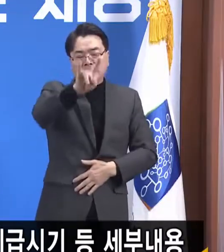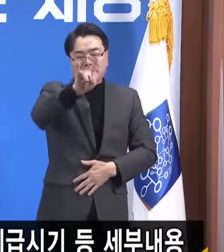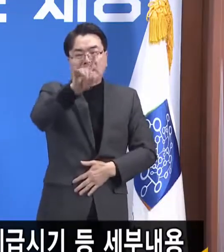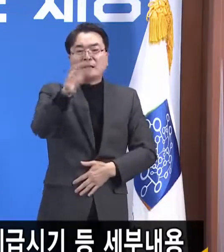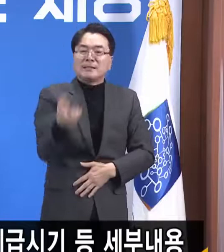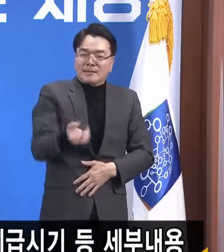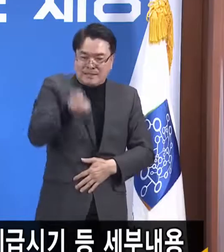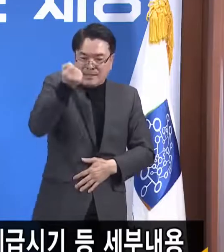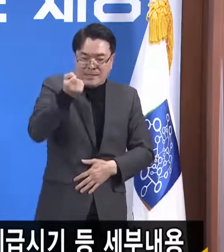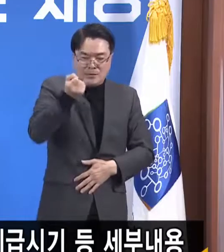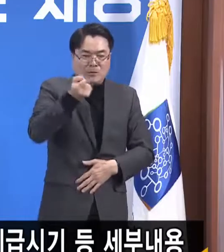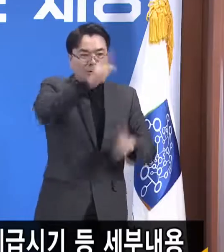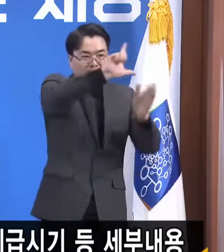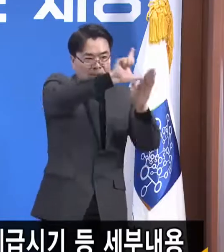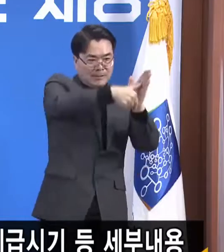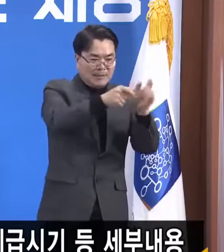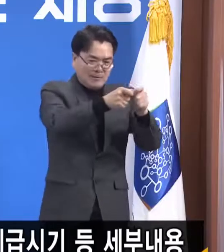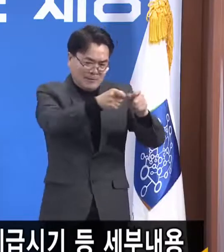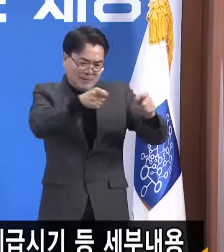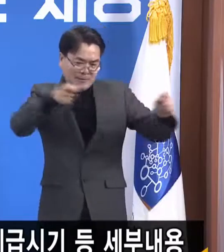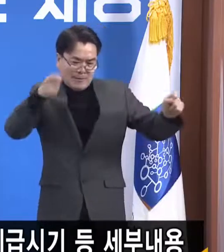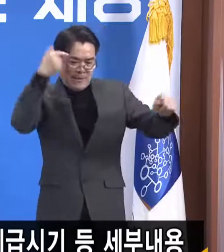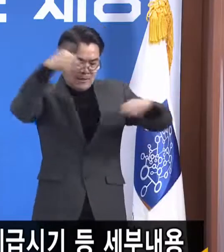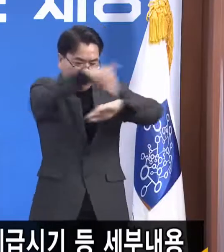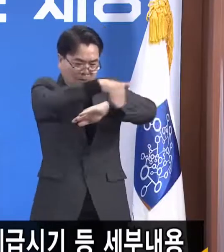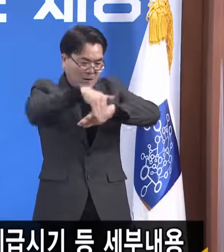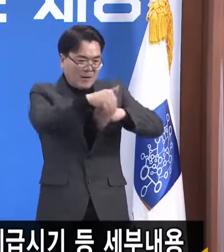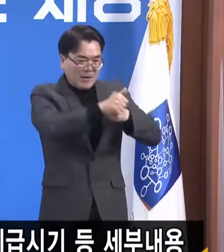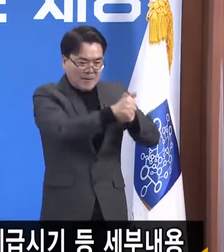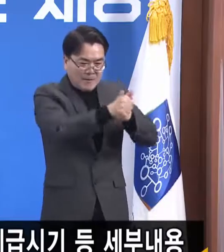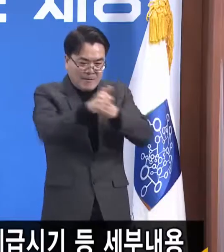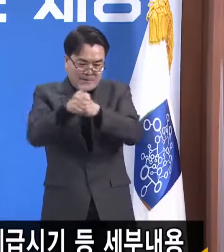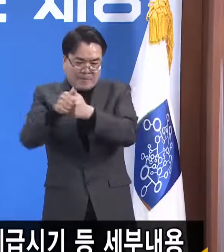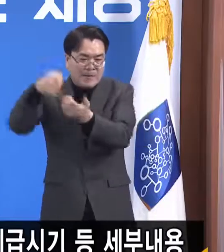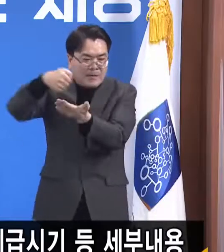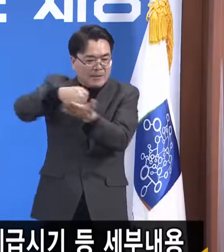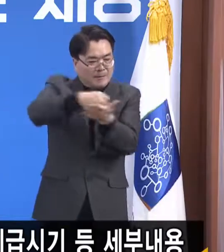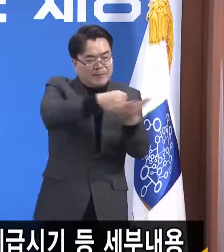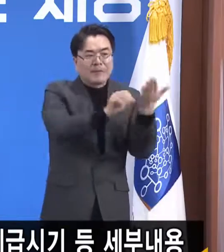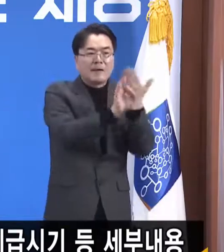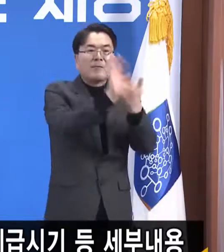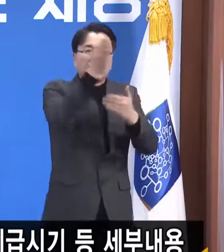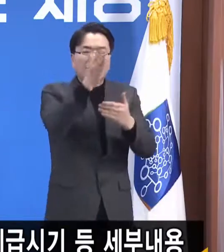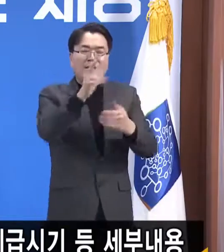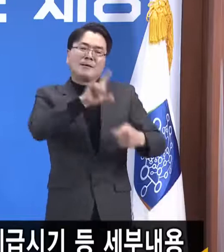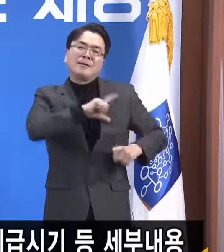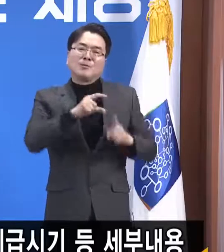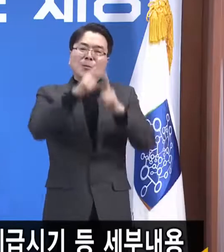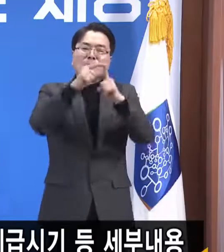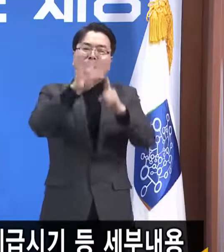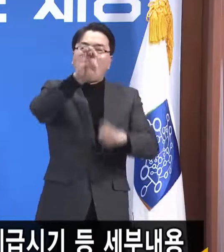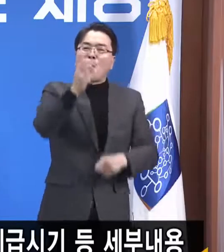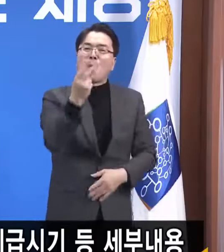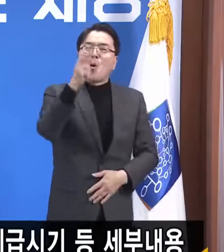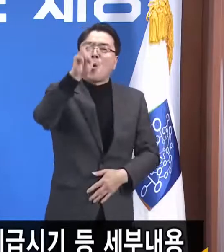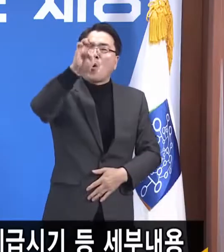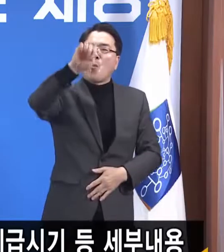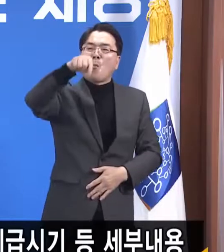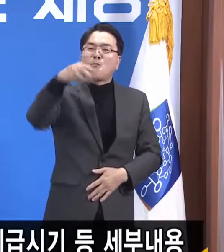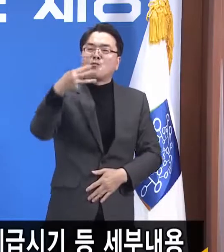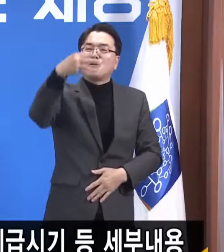분담을 하는 것이 맞습니다. 그런데 지금은 이것도 일종의 포퓰리즘인데 빚이